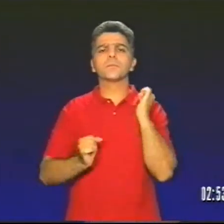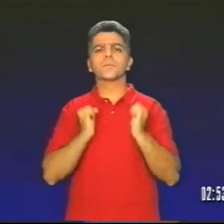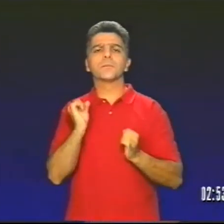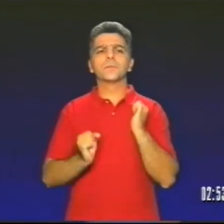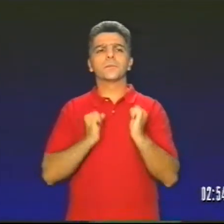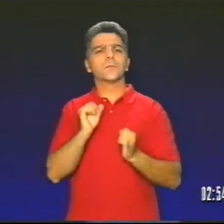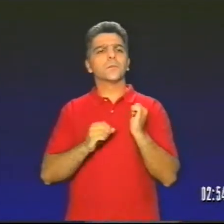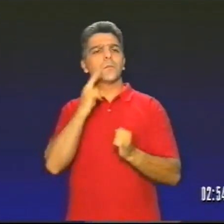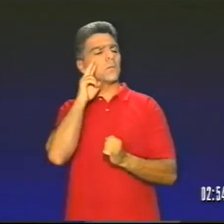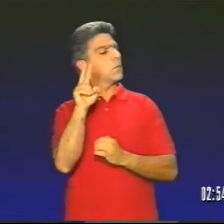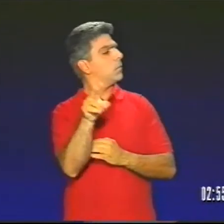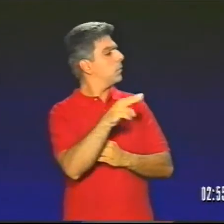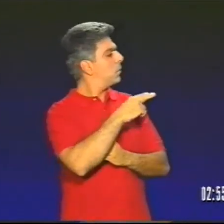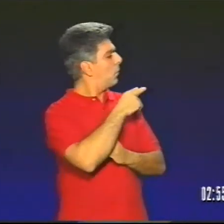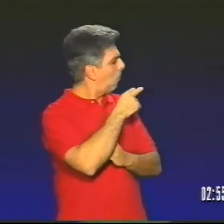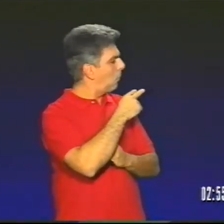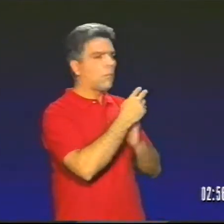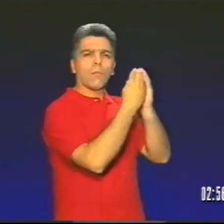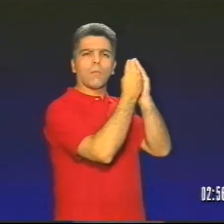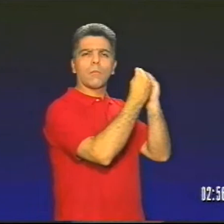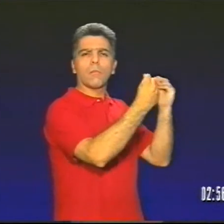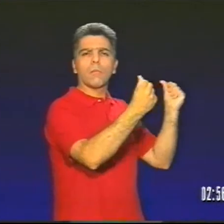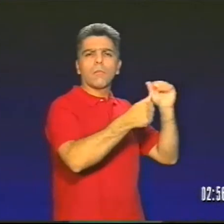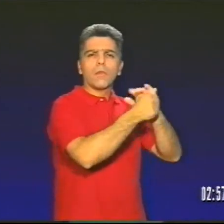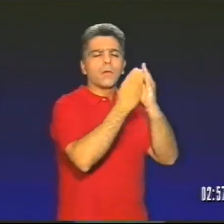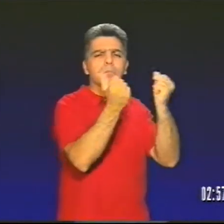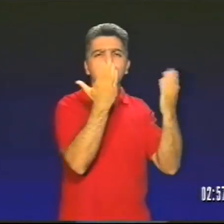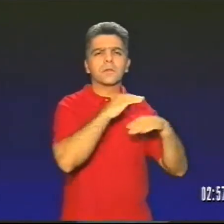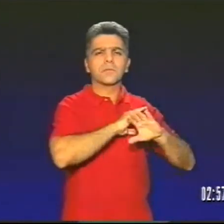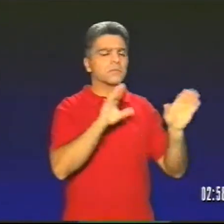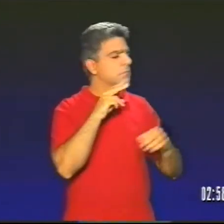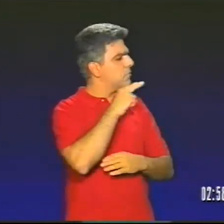Ξαφνικά άρχισε σιγά σιγά Να τρέχει λίγο πιο αργά Κοίταξε πίσω του Και η χελώνα δεν υπήρχε